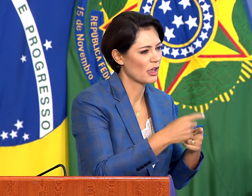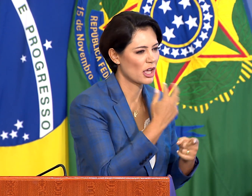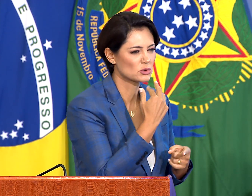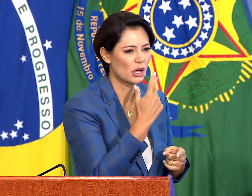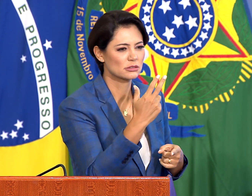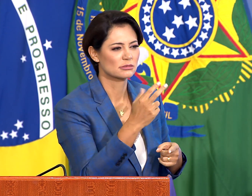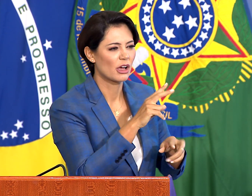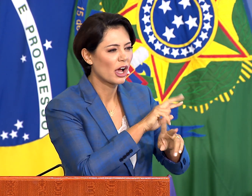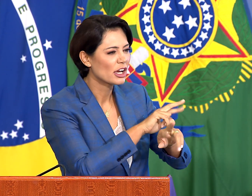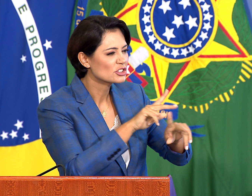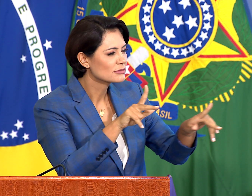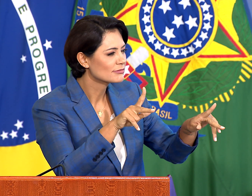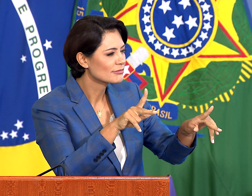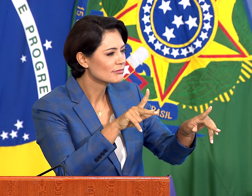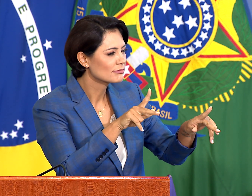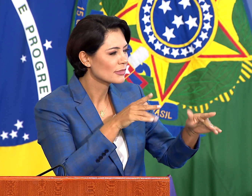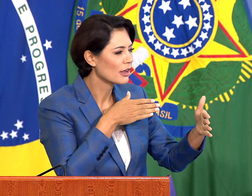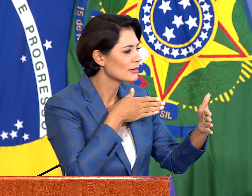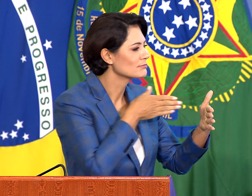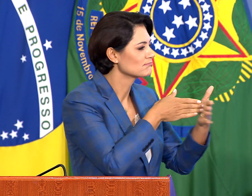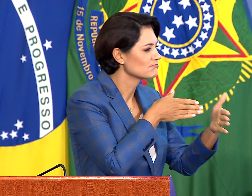atendente não fala a sua língua.